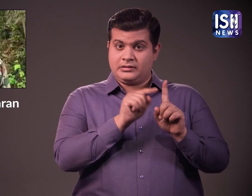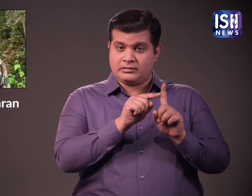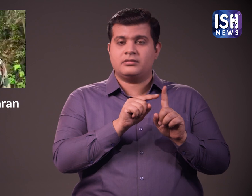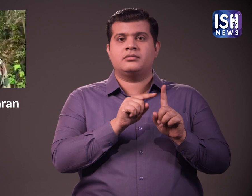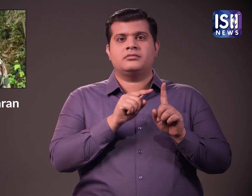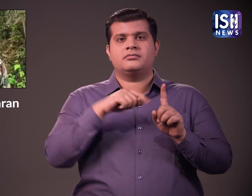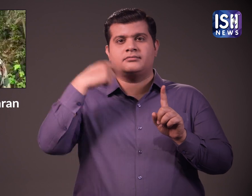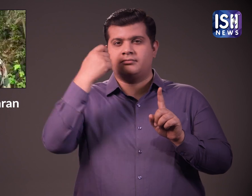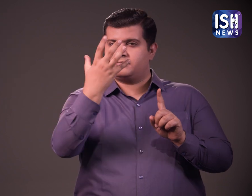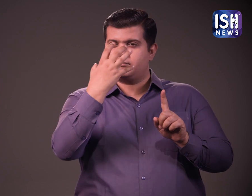कर कहा